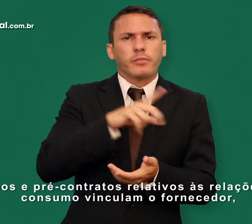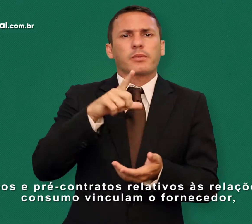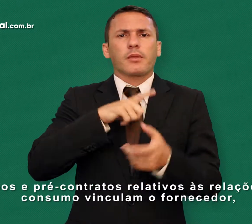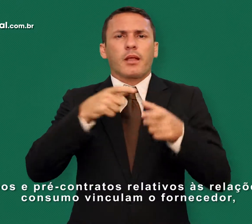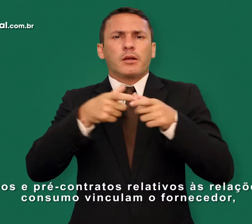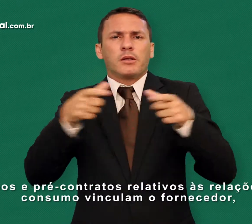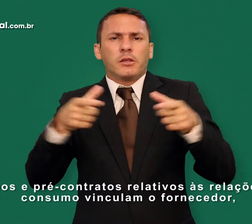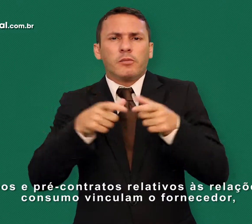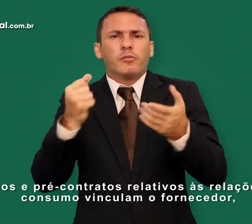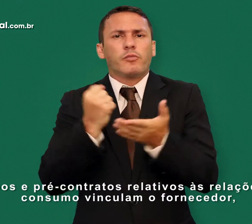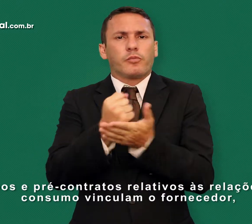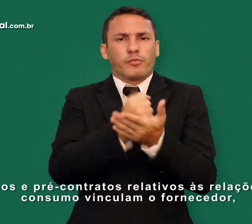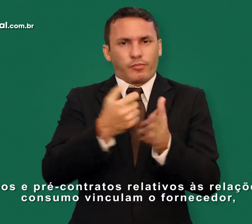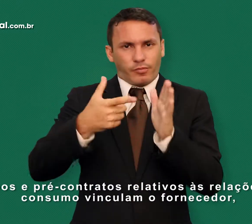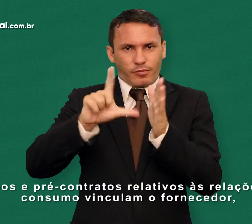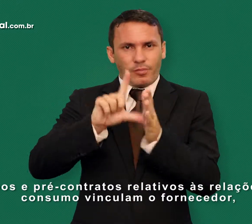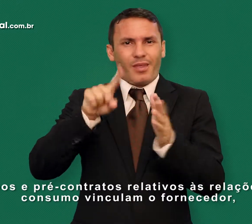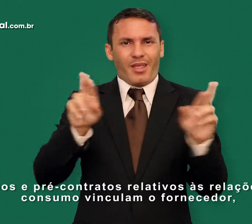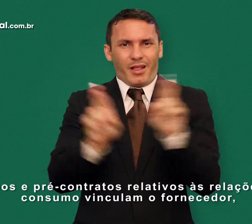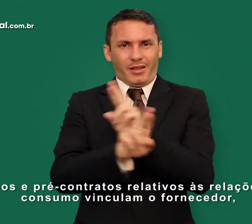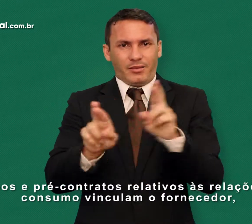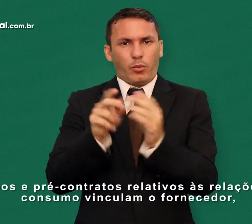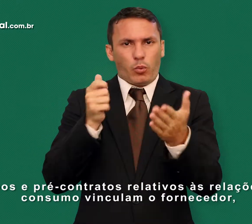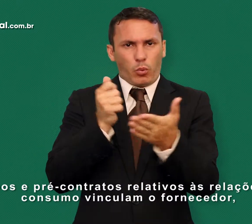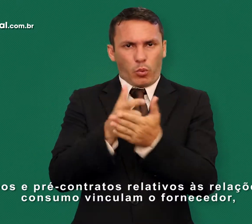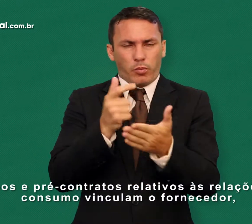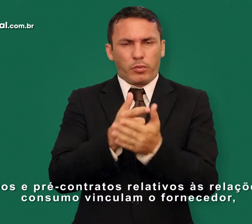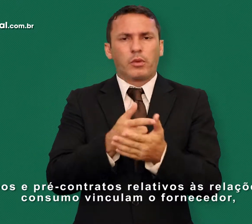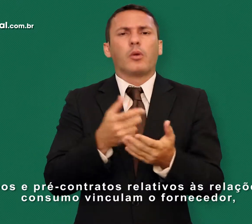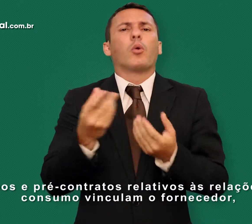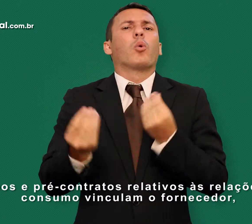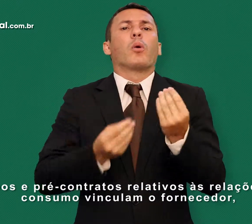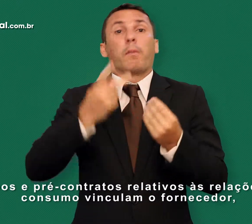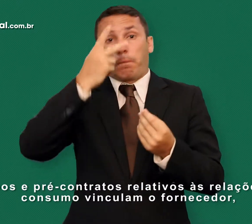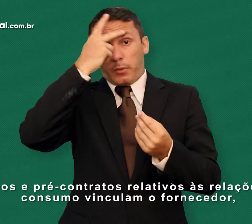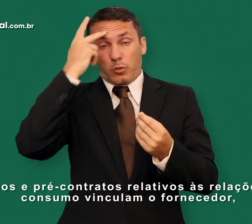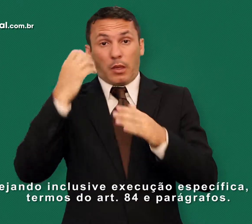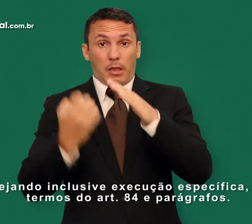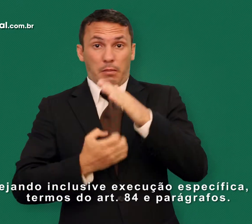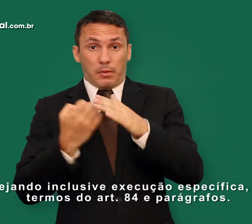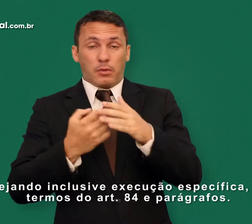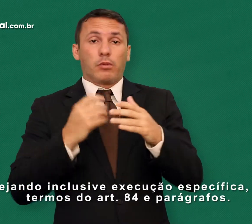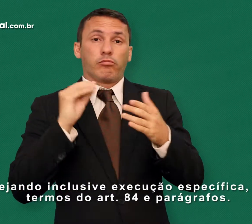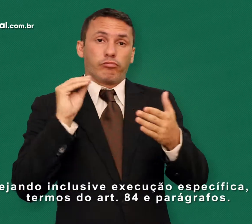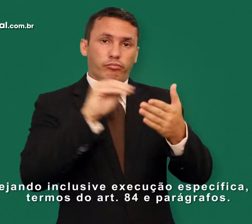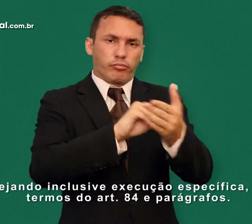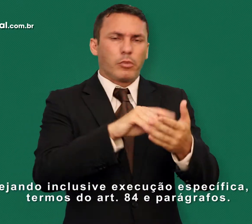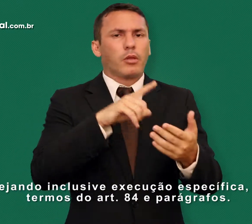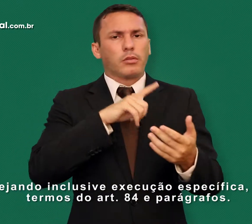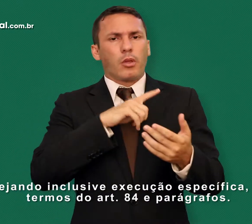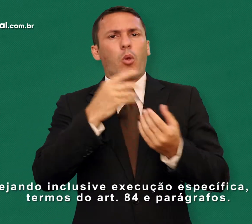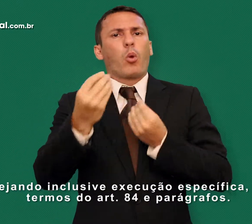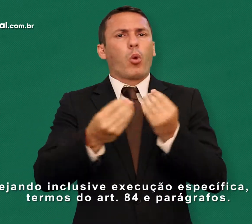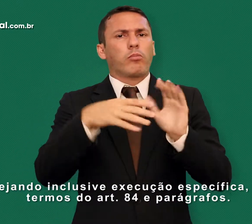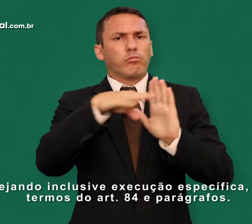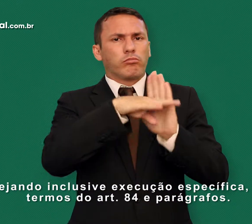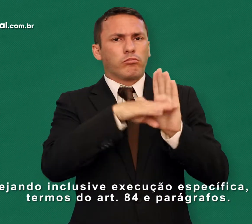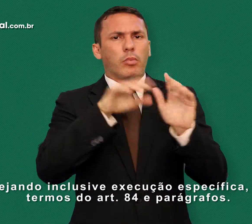recibos e pré-contratos relativos às relações de consumo vinculam o fornecedor, ensejando inclusive execução específica, nos